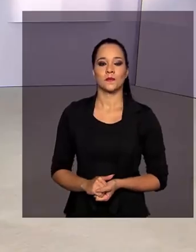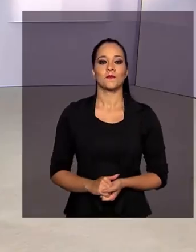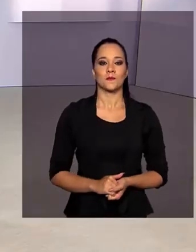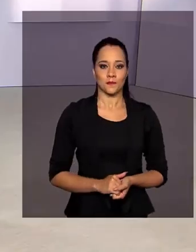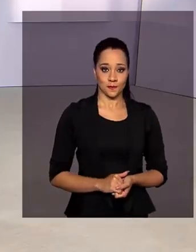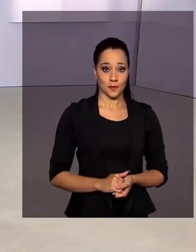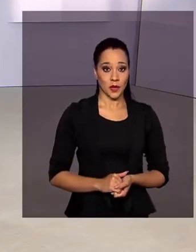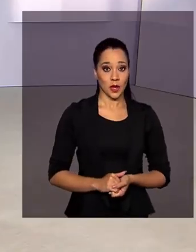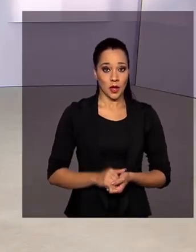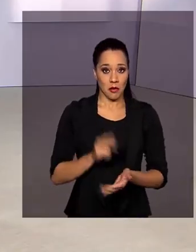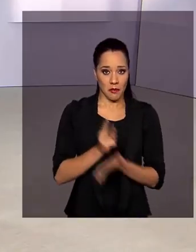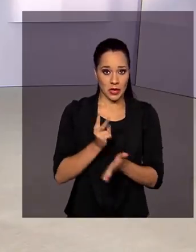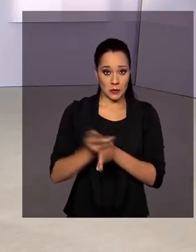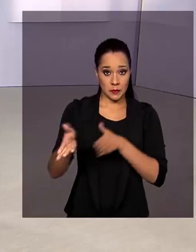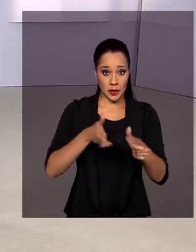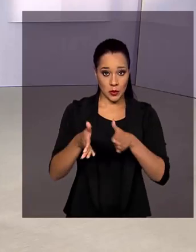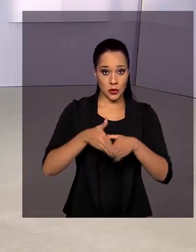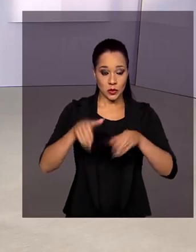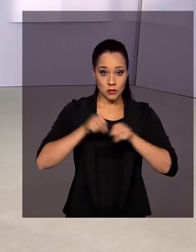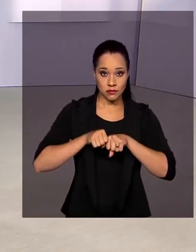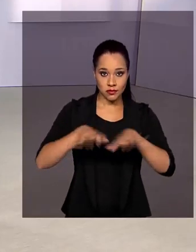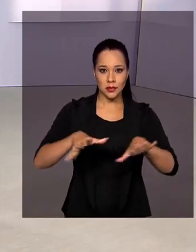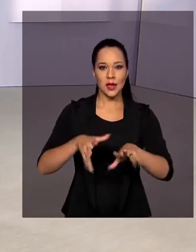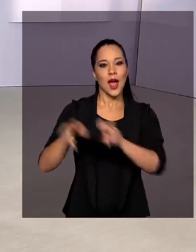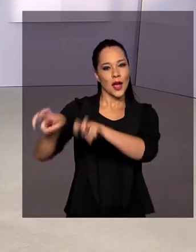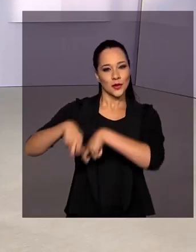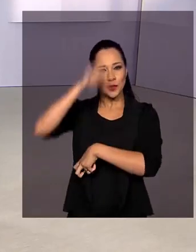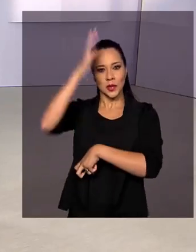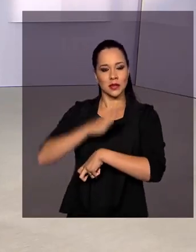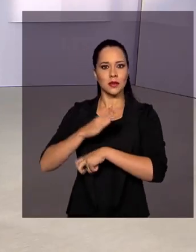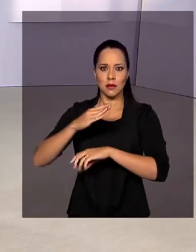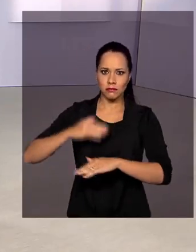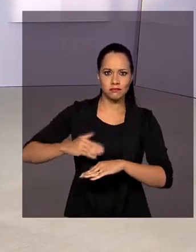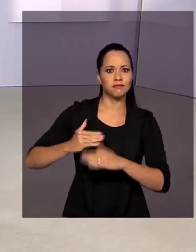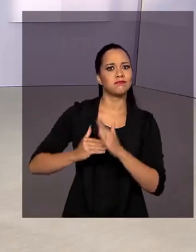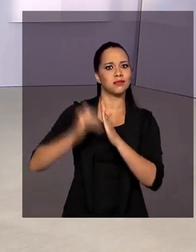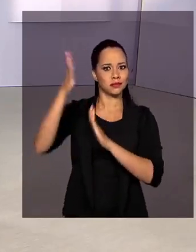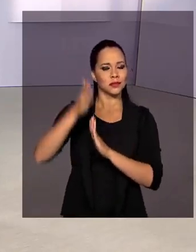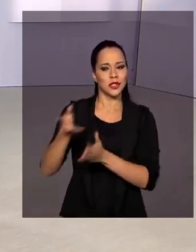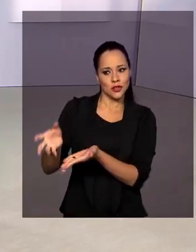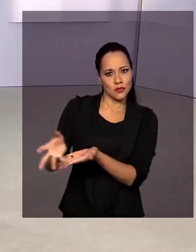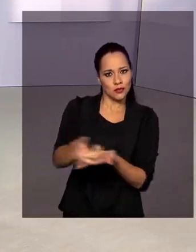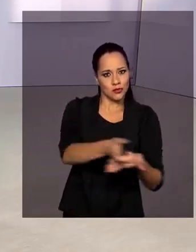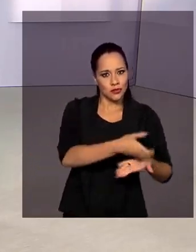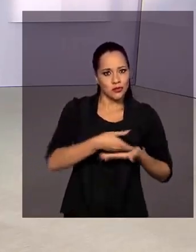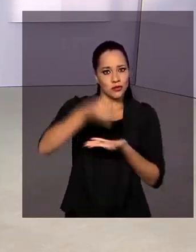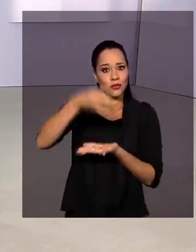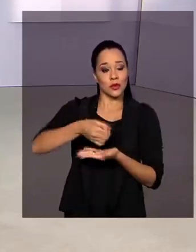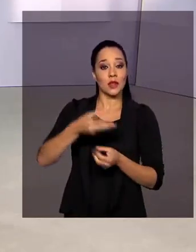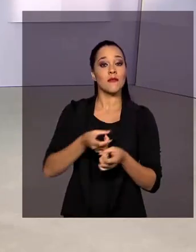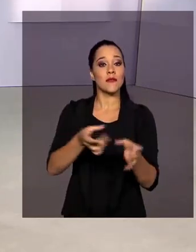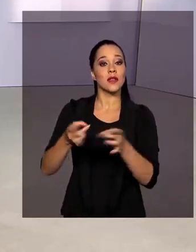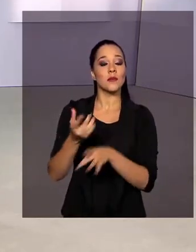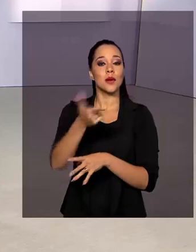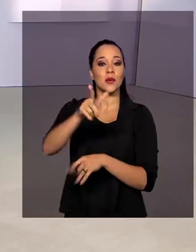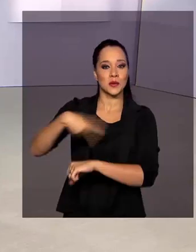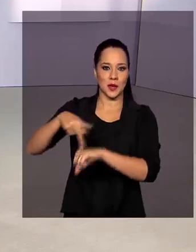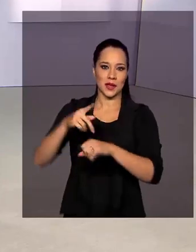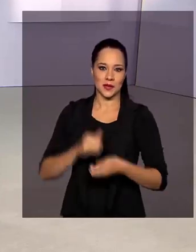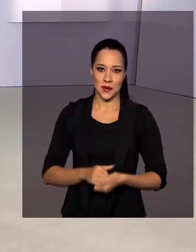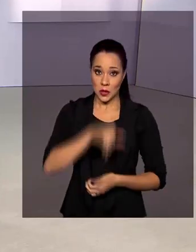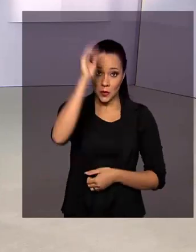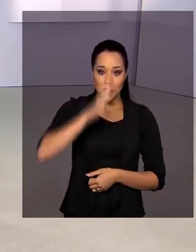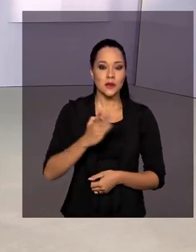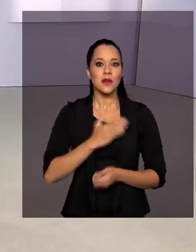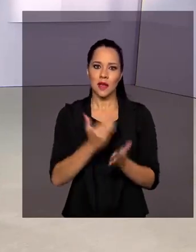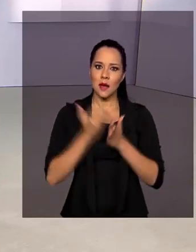Mesmo com a pandemia, a agricultura brasileira registra recordes de safra e de vendas para outros países. E o país quer ganhar ainda